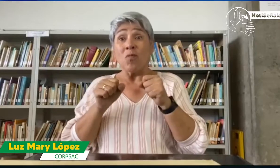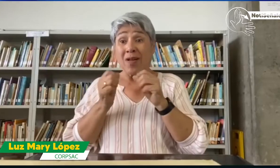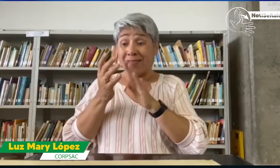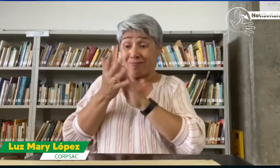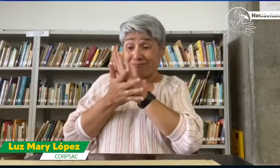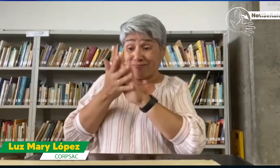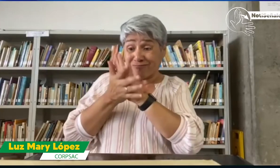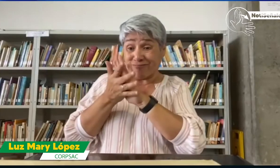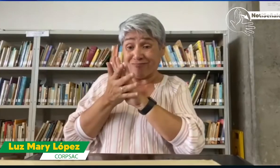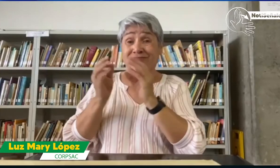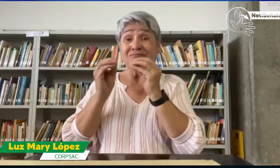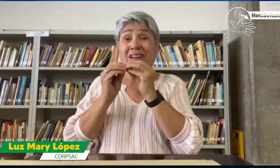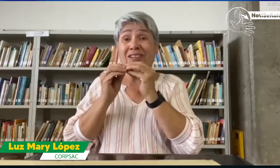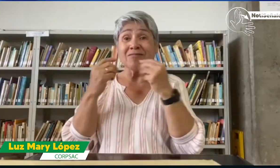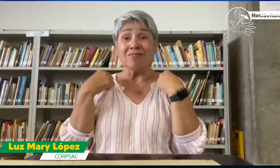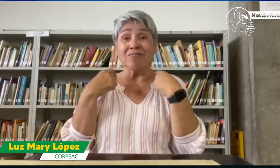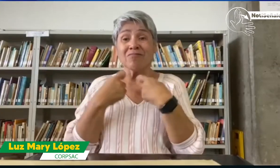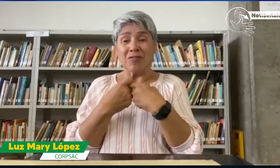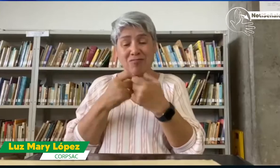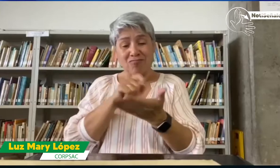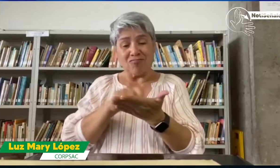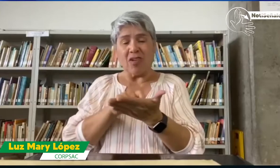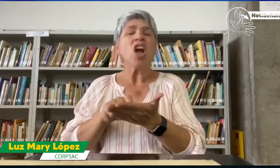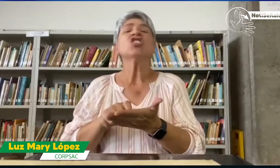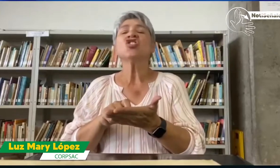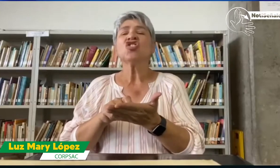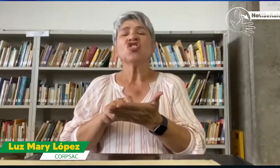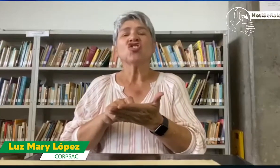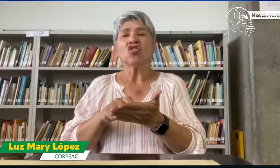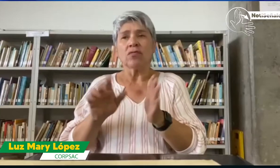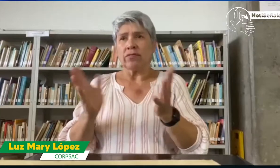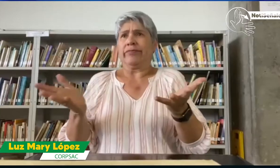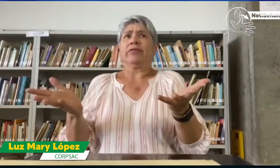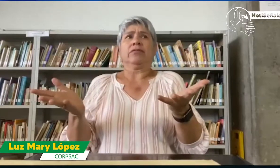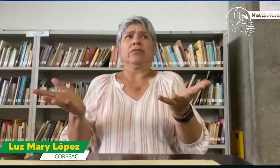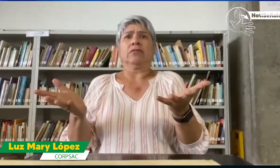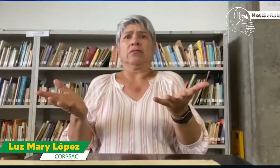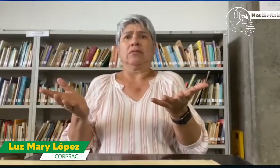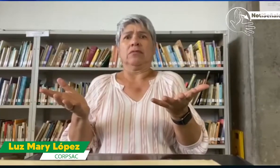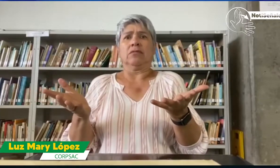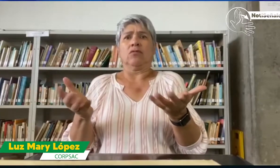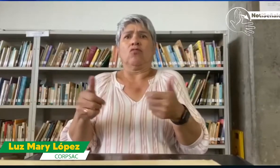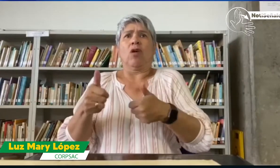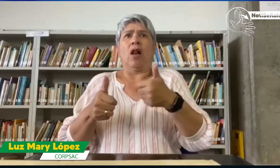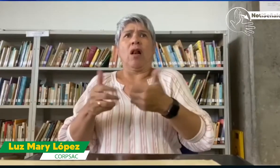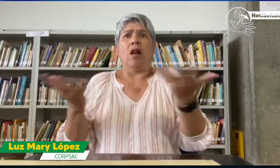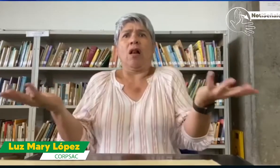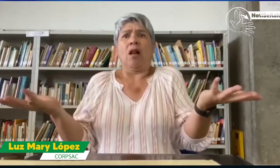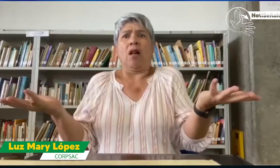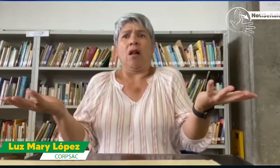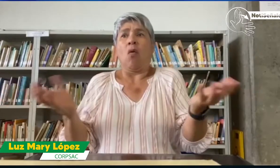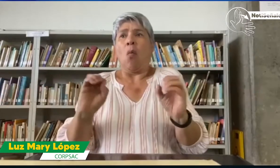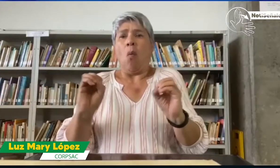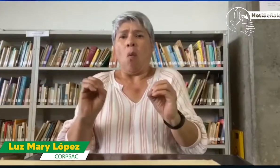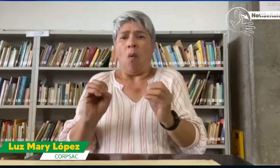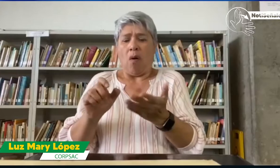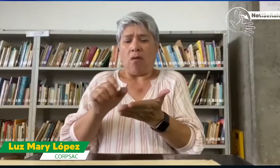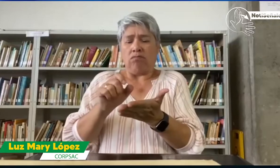lo desconocen. Estamos hablando de una educación mediada por la lengua de señas, pero no somos proficientes en la lectoescritura.